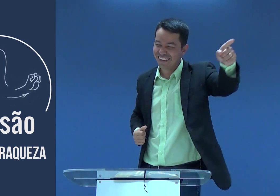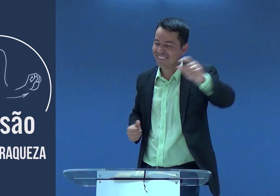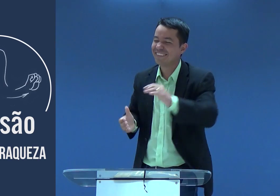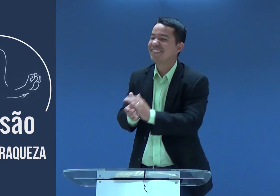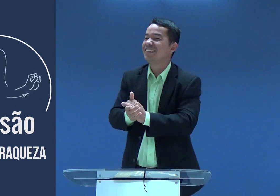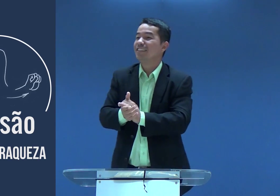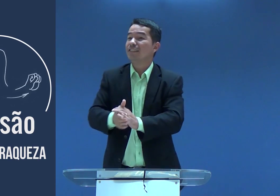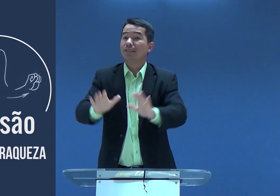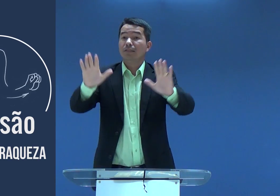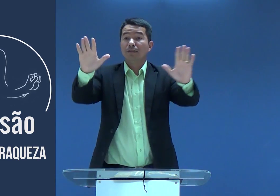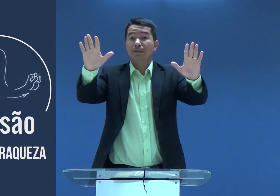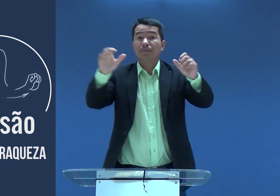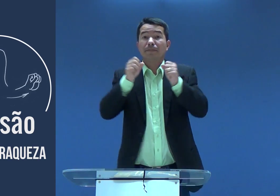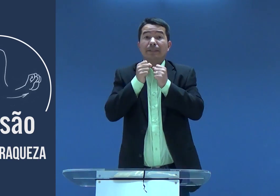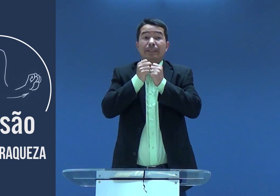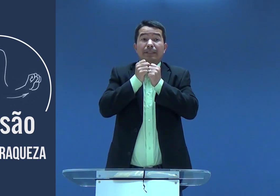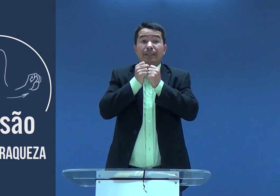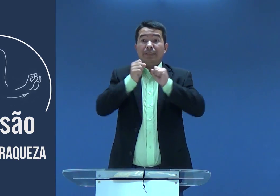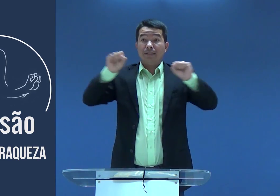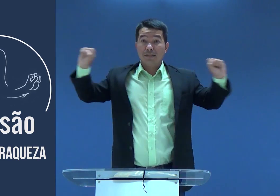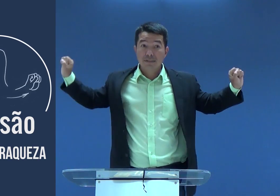É só ali, a pessoa sabe.